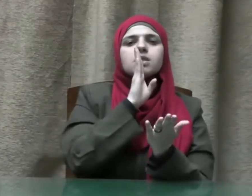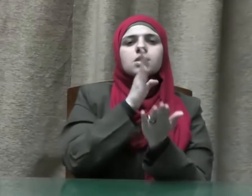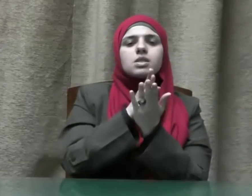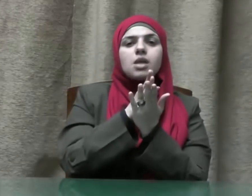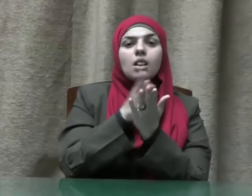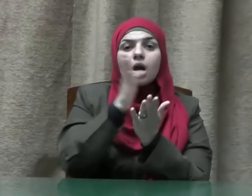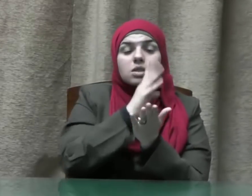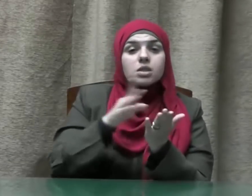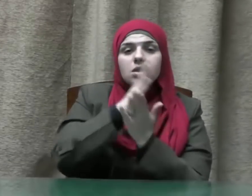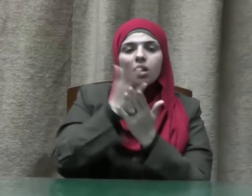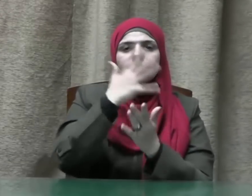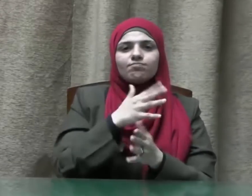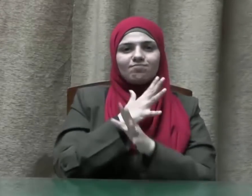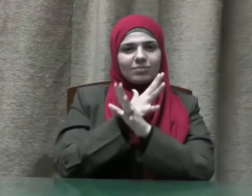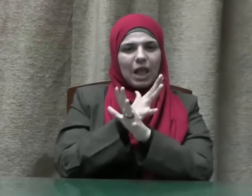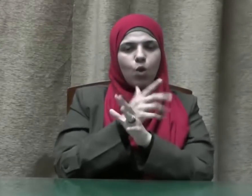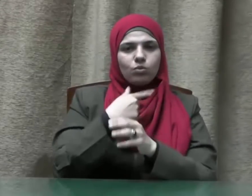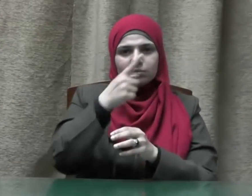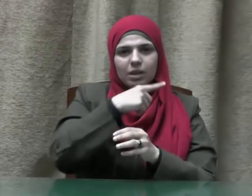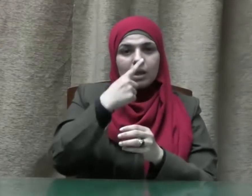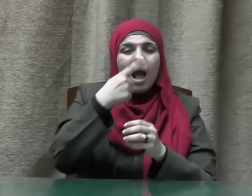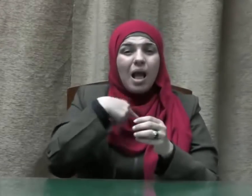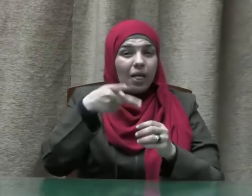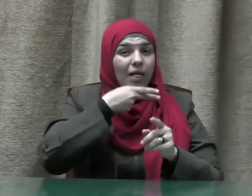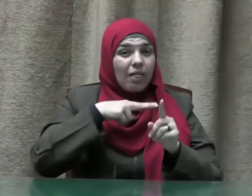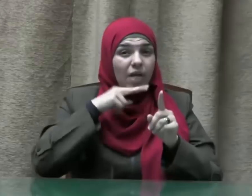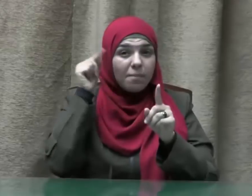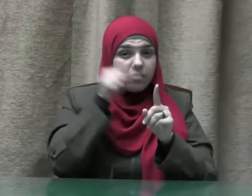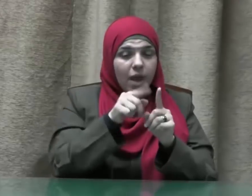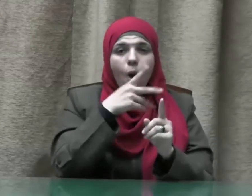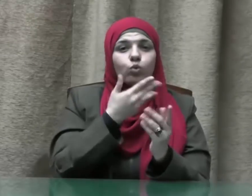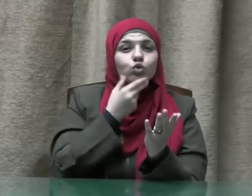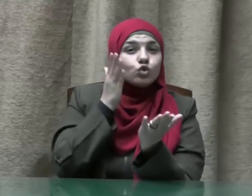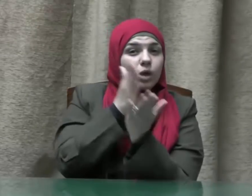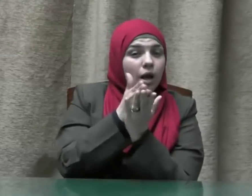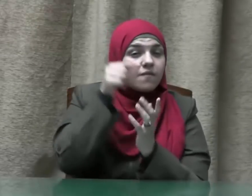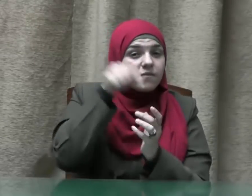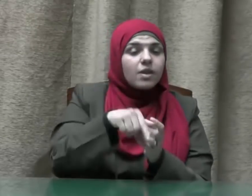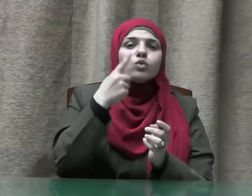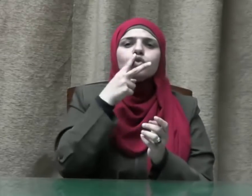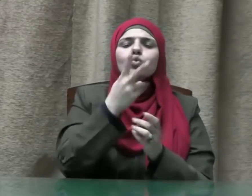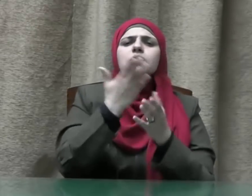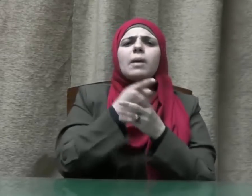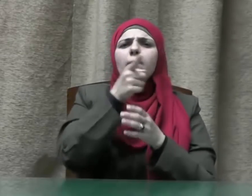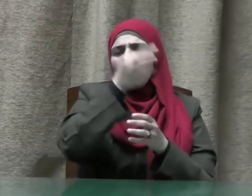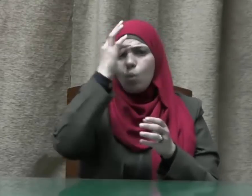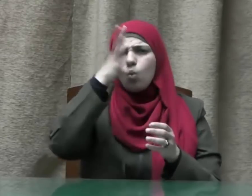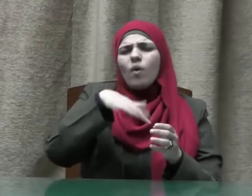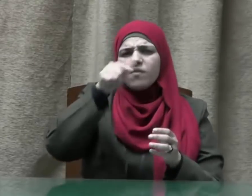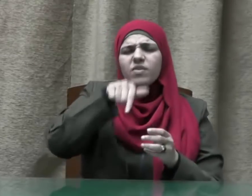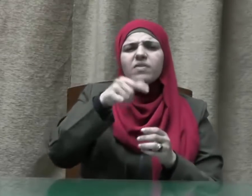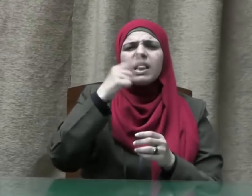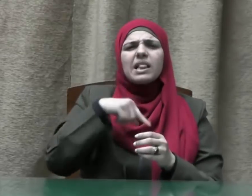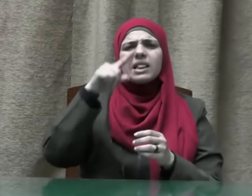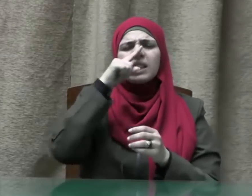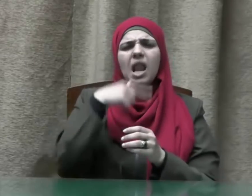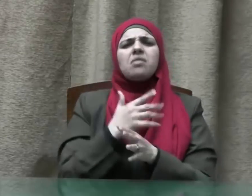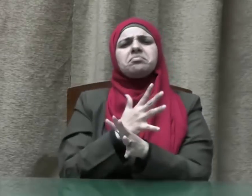كذبه أو شكليته فتجلى من خلالها التدين الشكلي أو التدين